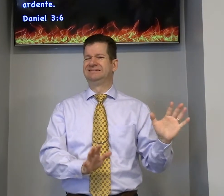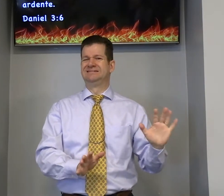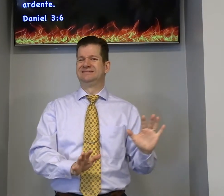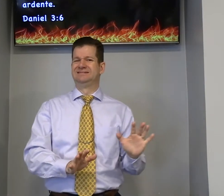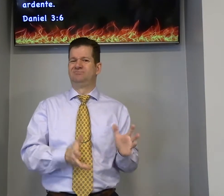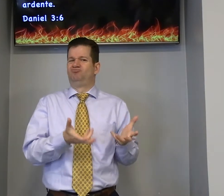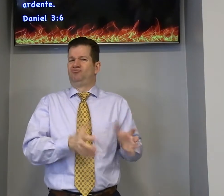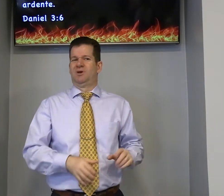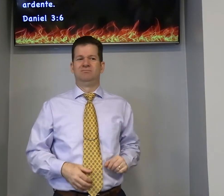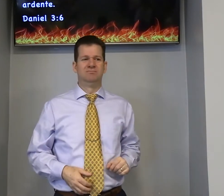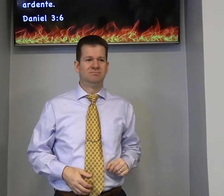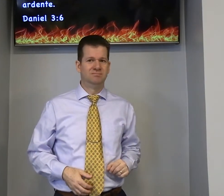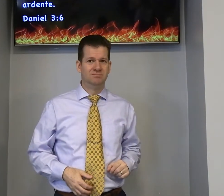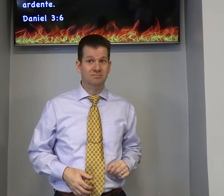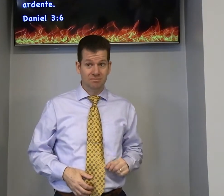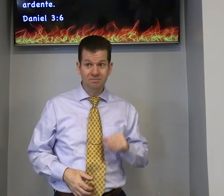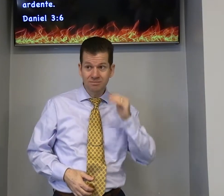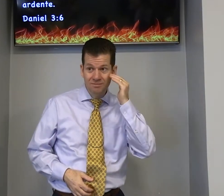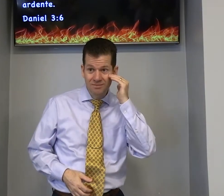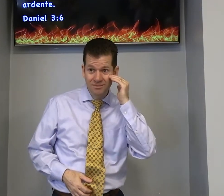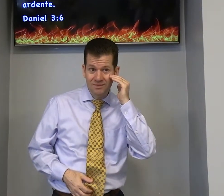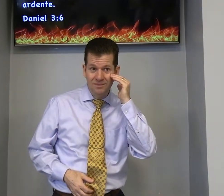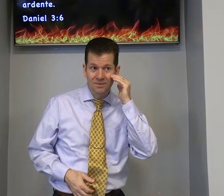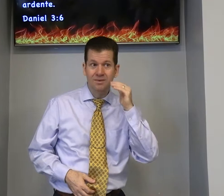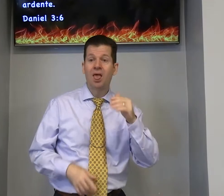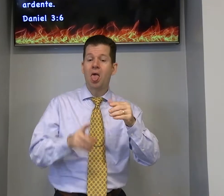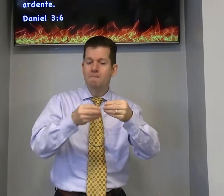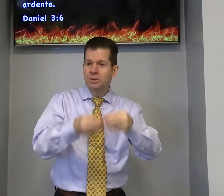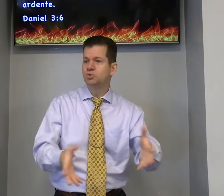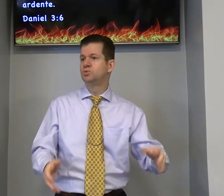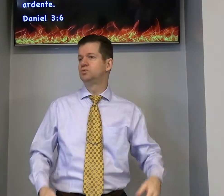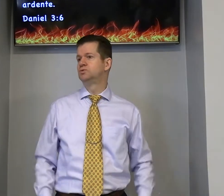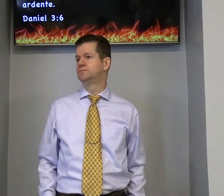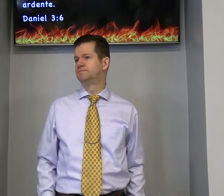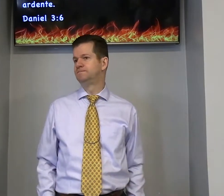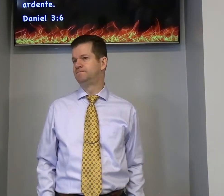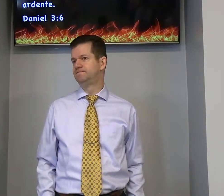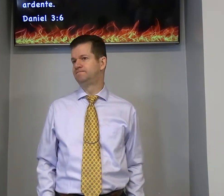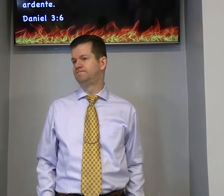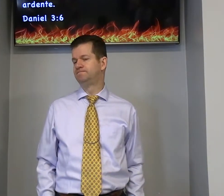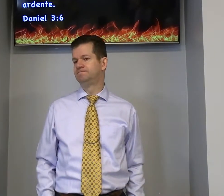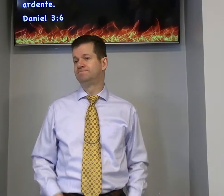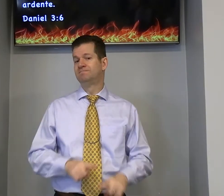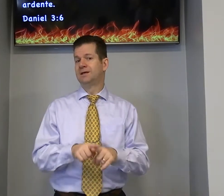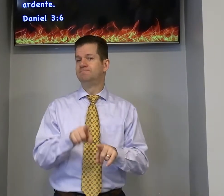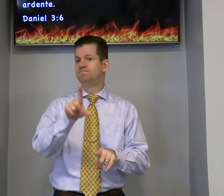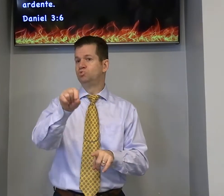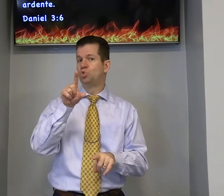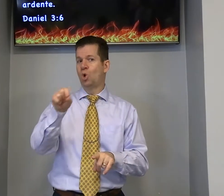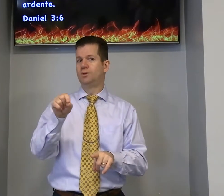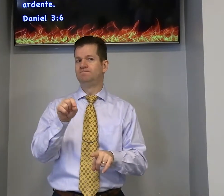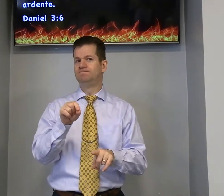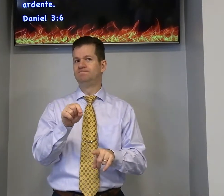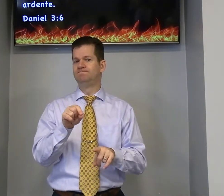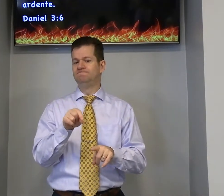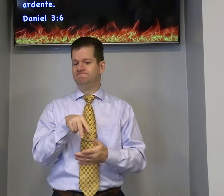e não quer entendeu? esse é o prejuízo mas você tem que